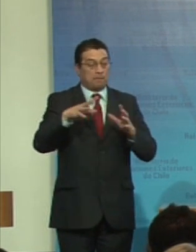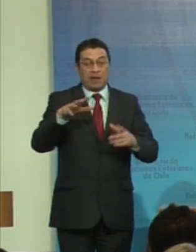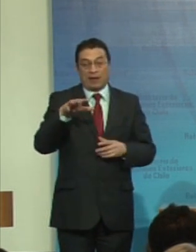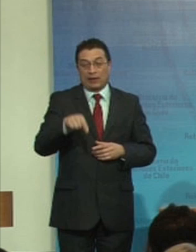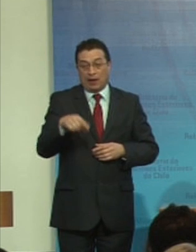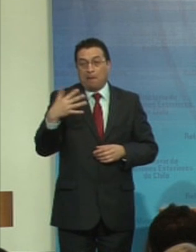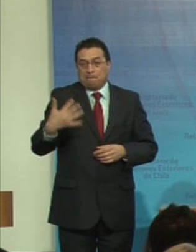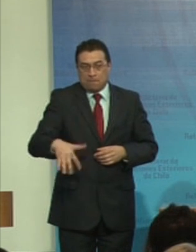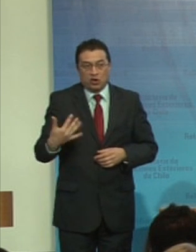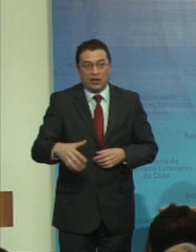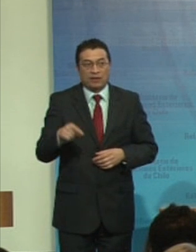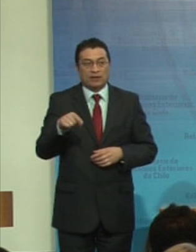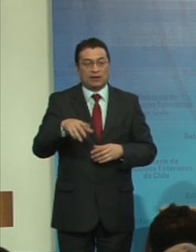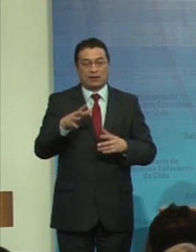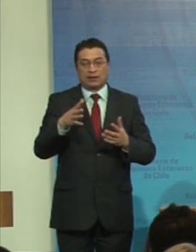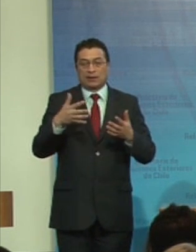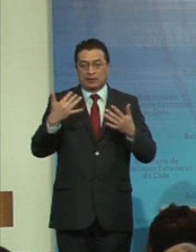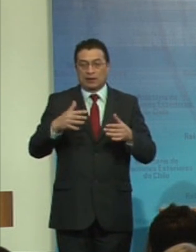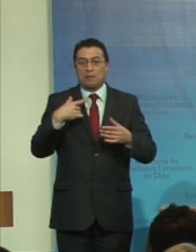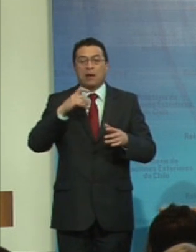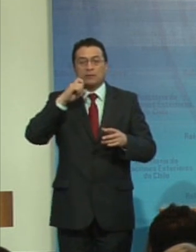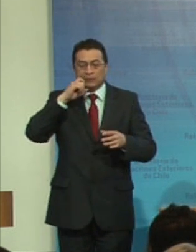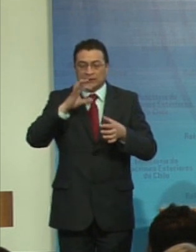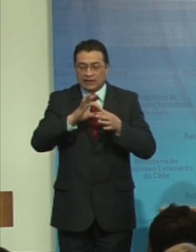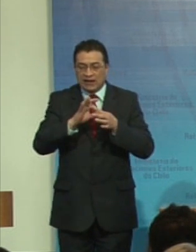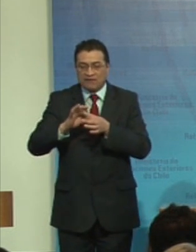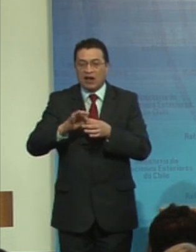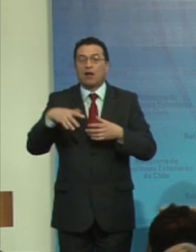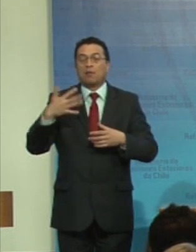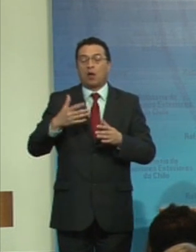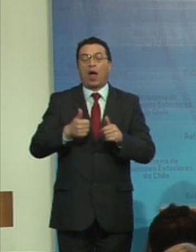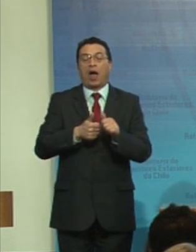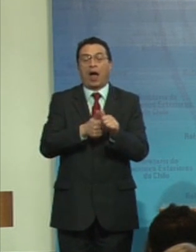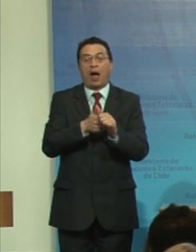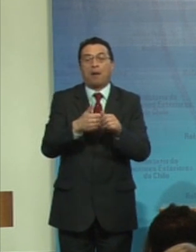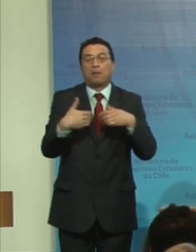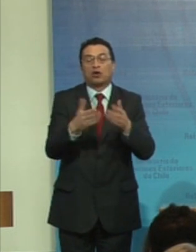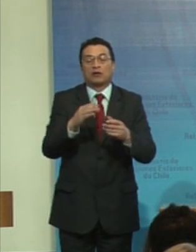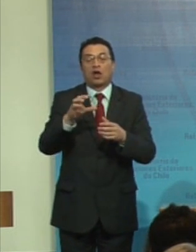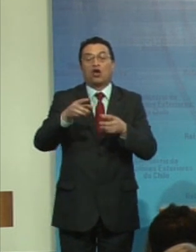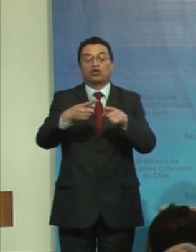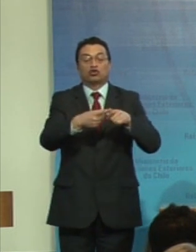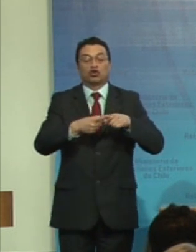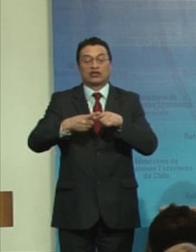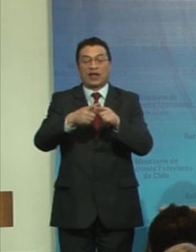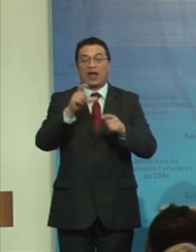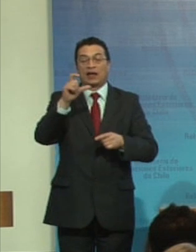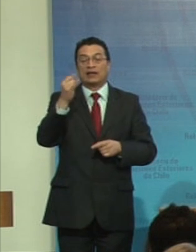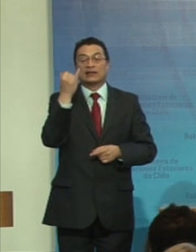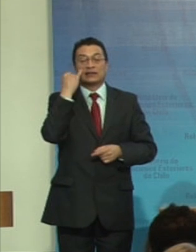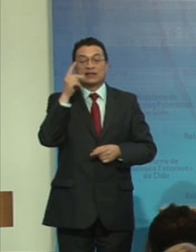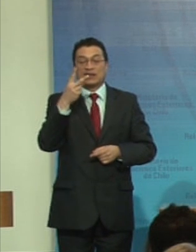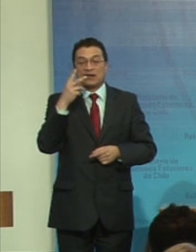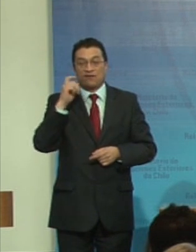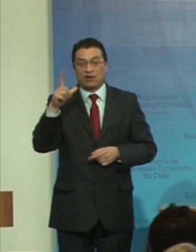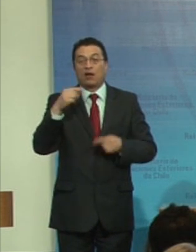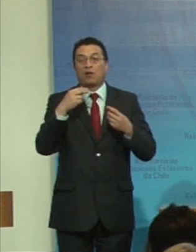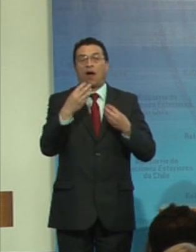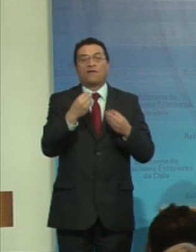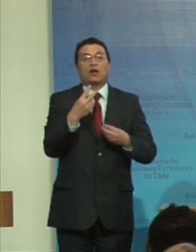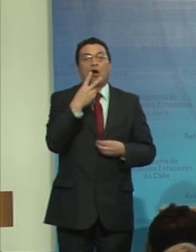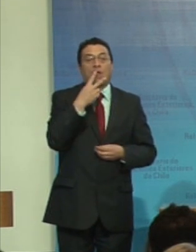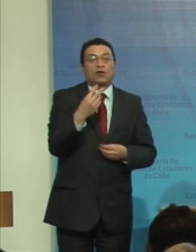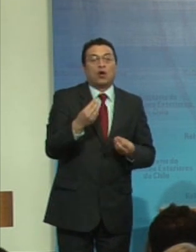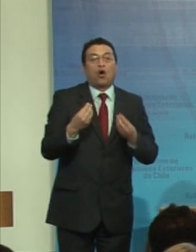medida y en importante medida, significativa medida, por el aporte que dio la sociedad civil y que a su vez, como ven ustedes, cómo se